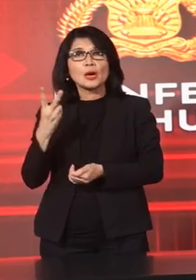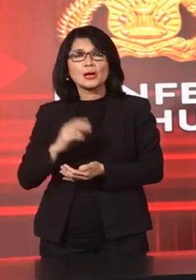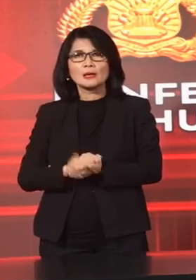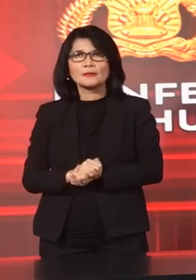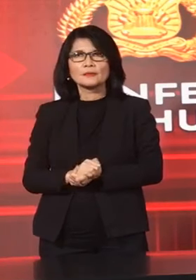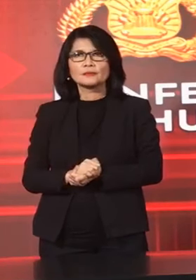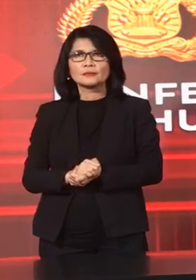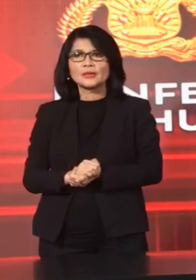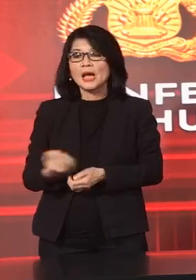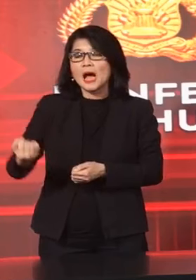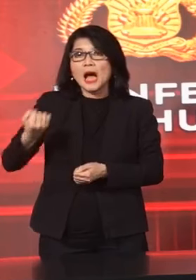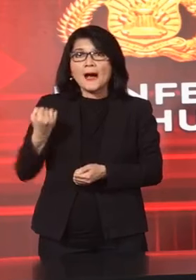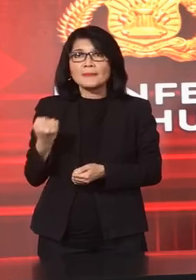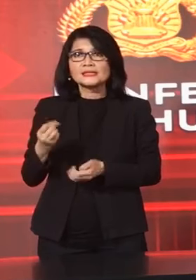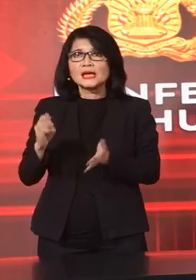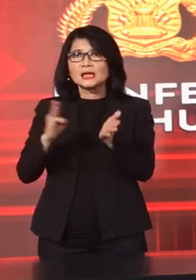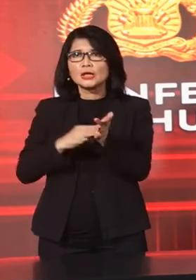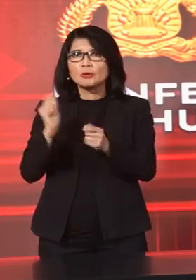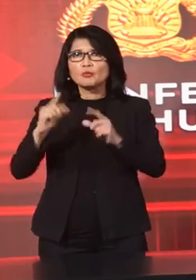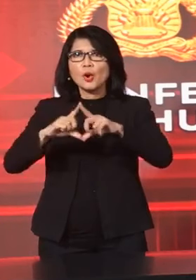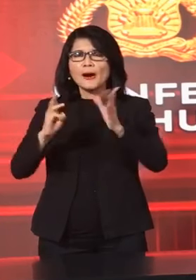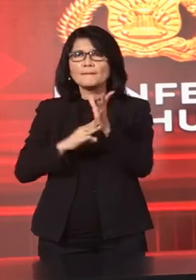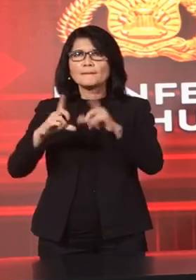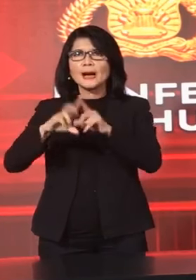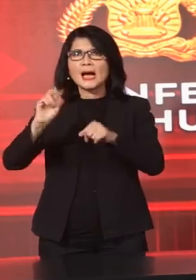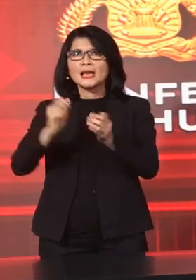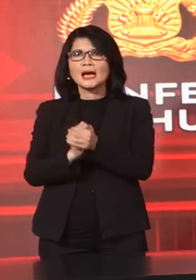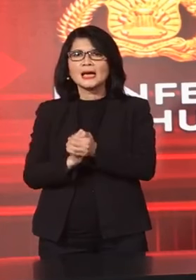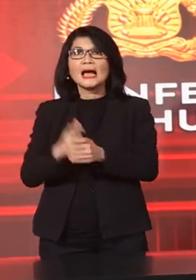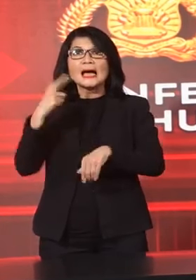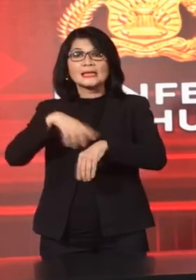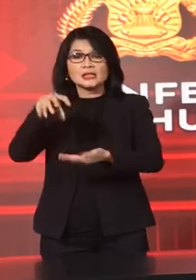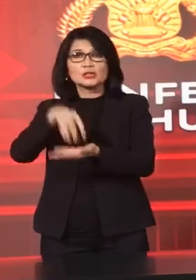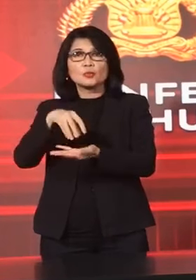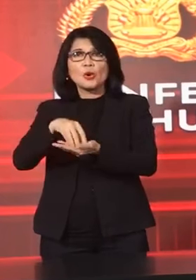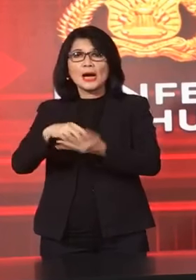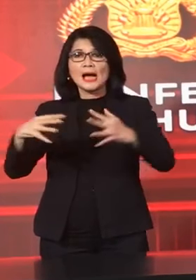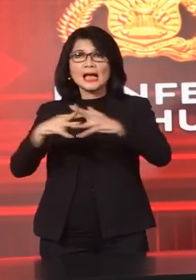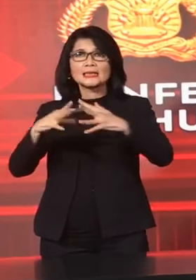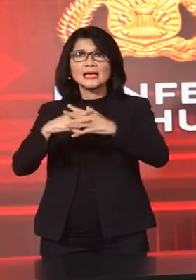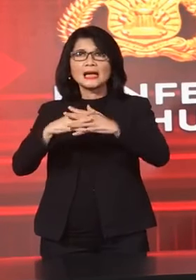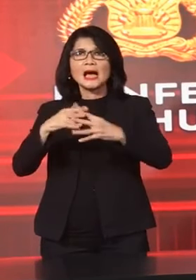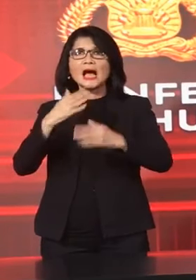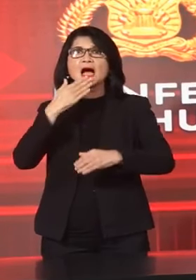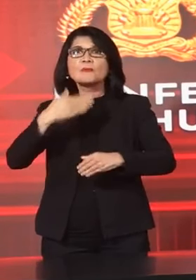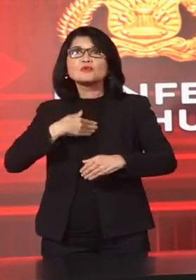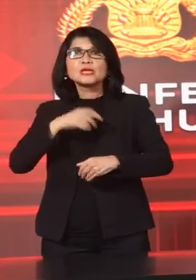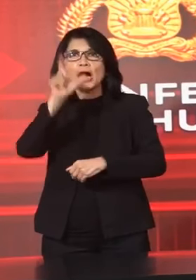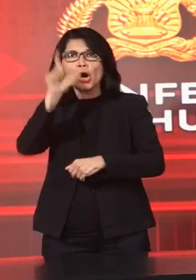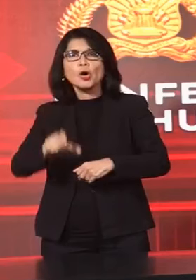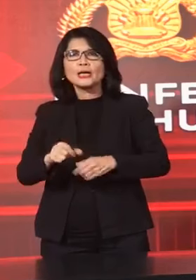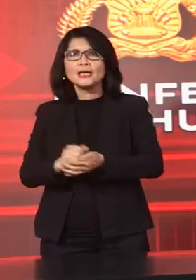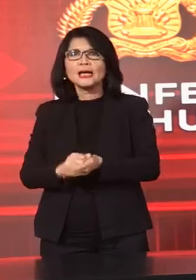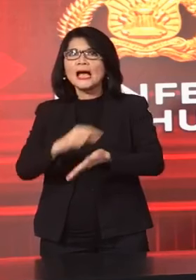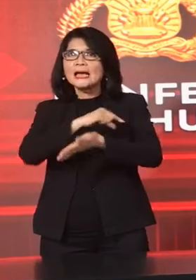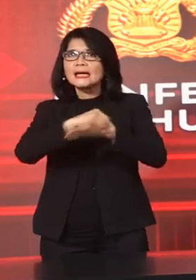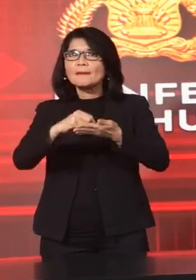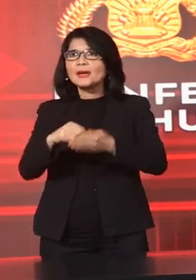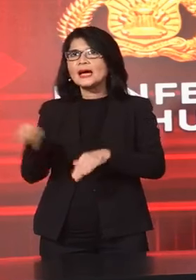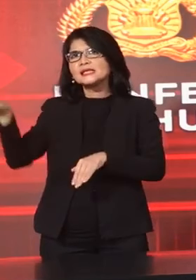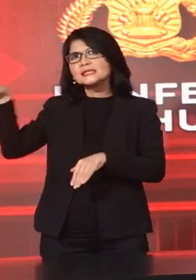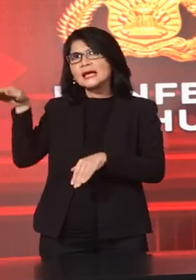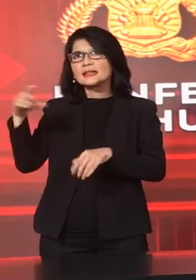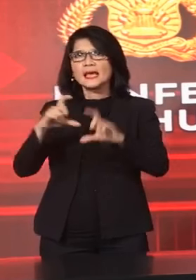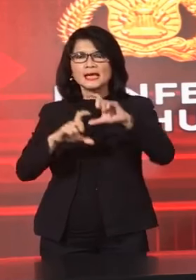Pasar Muamalah Diadakan Di Sebuah Lahan Milik Seorang Bernama ZS